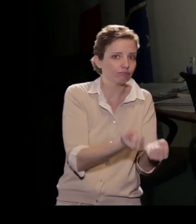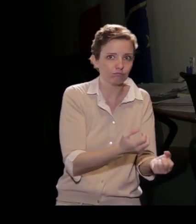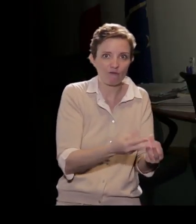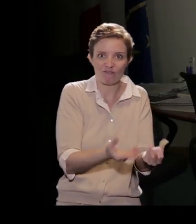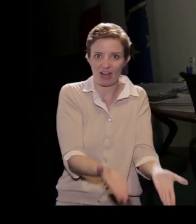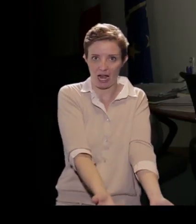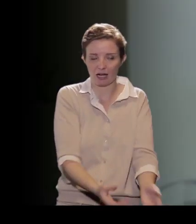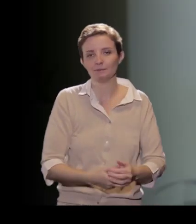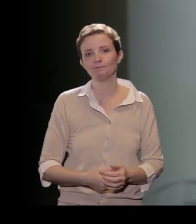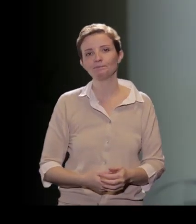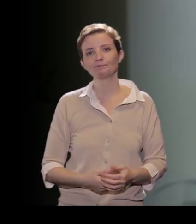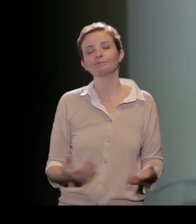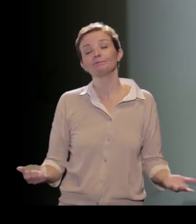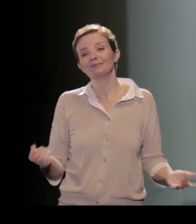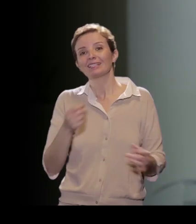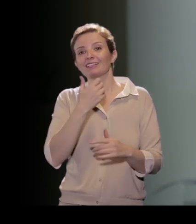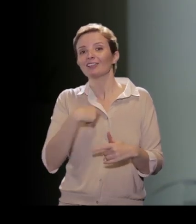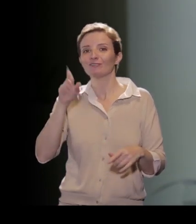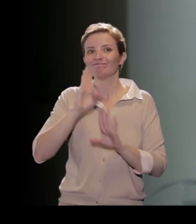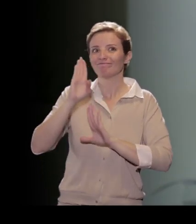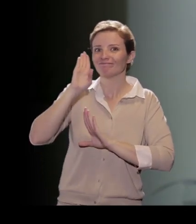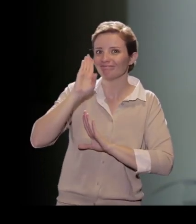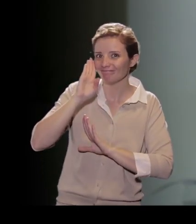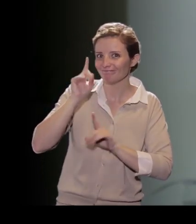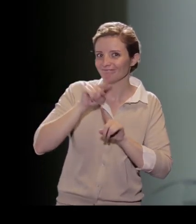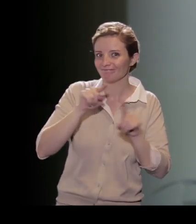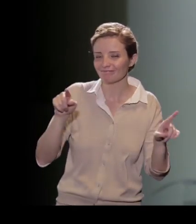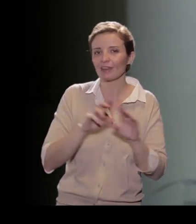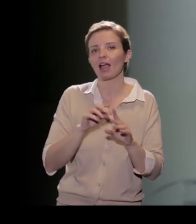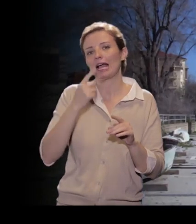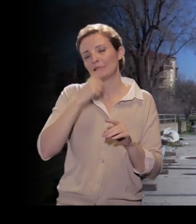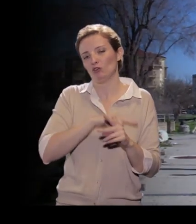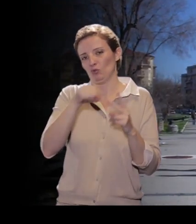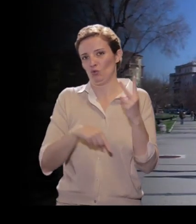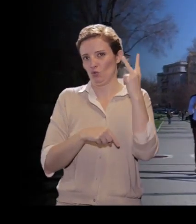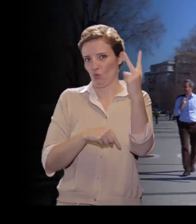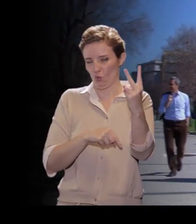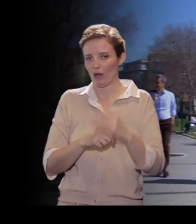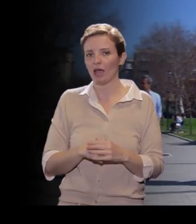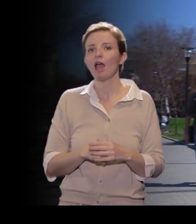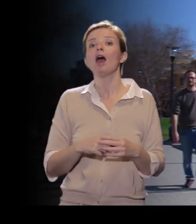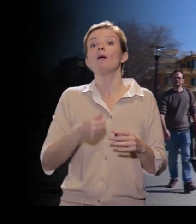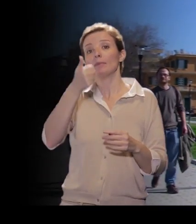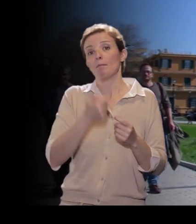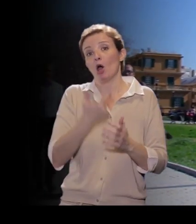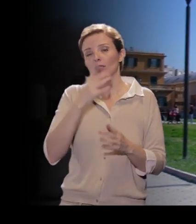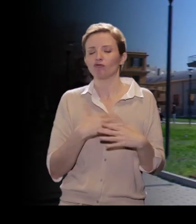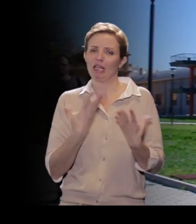sono di due tipi, direi una quella fondamentale, sono molti coloro che si iscrivono a ingegneria